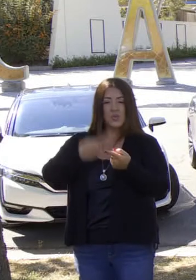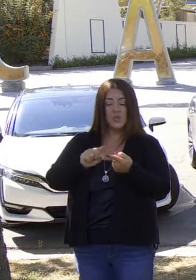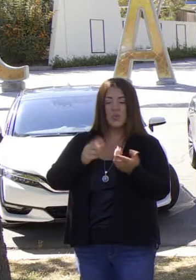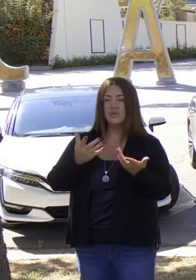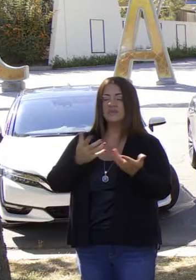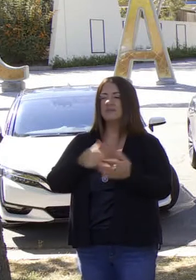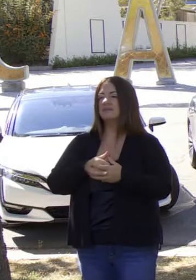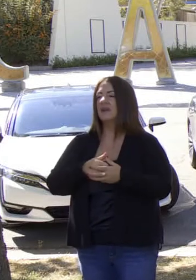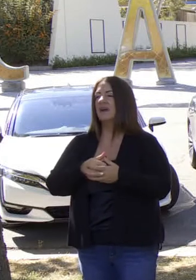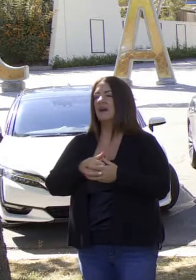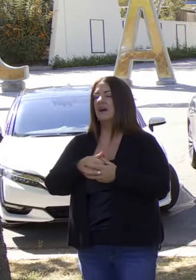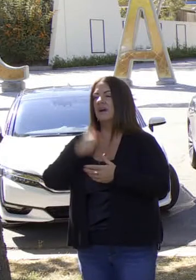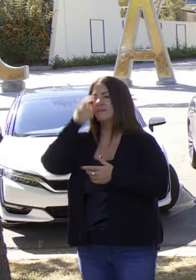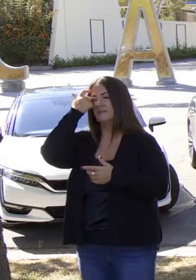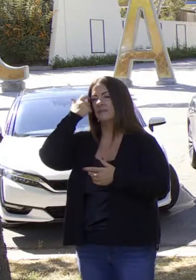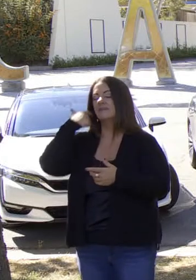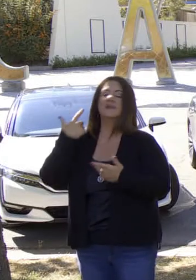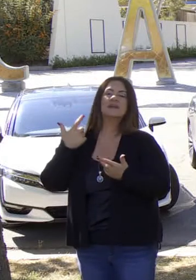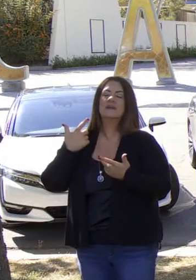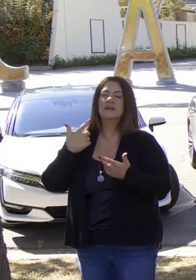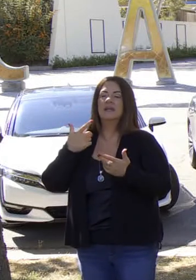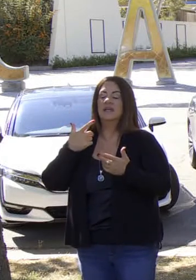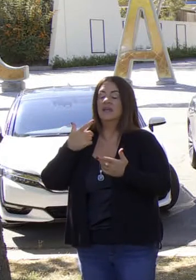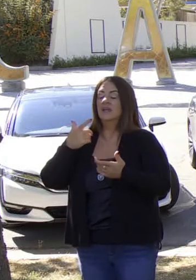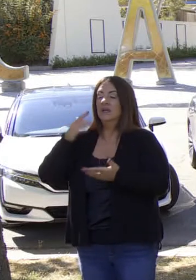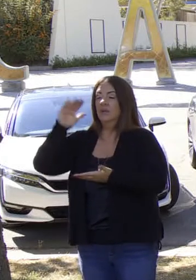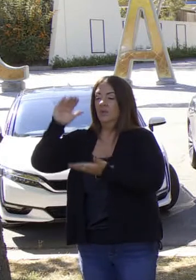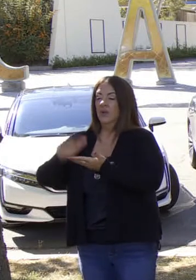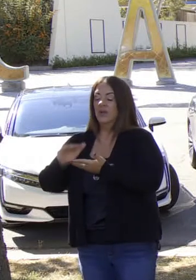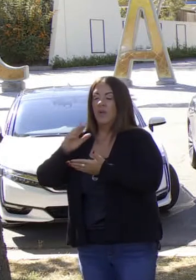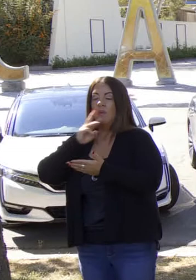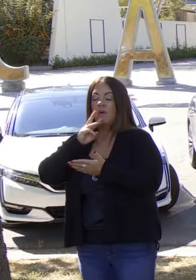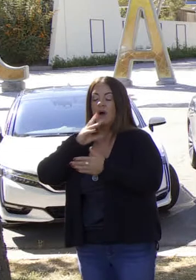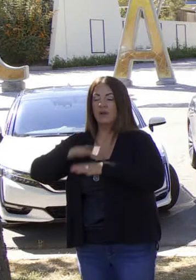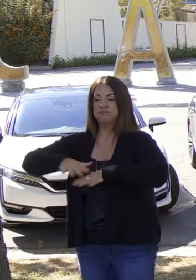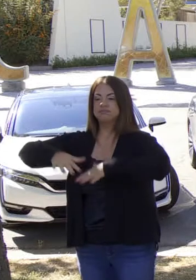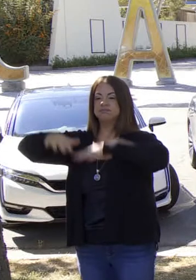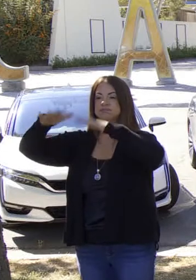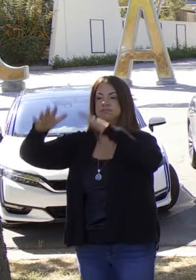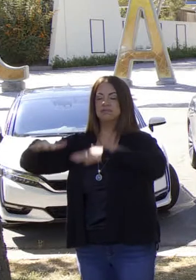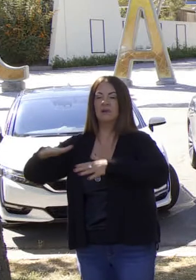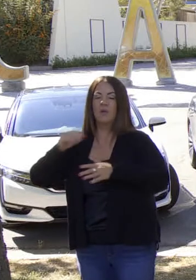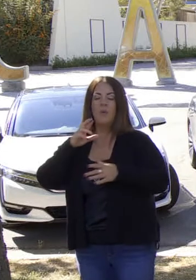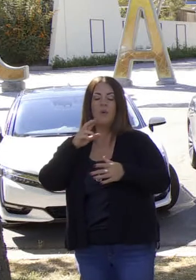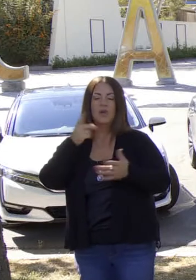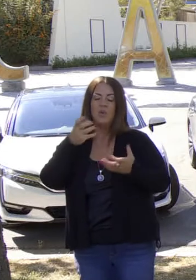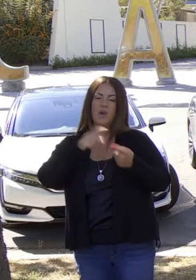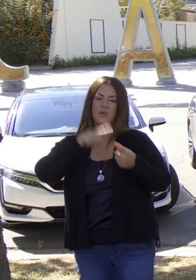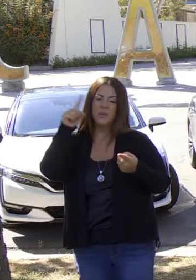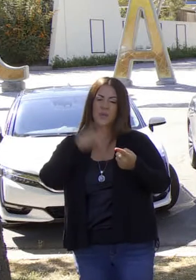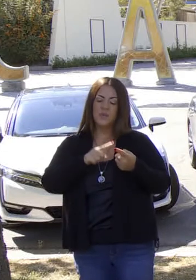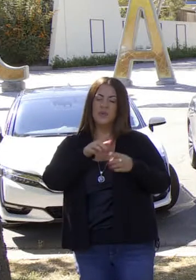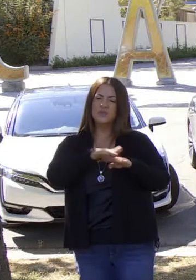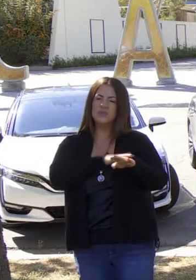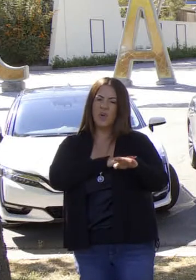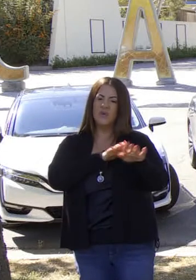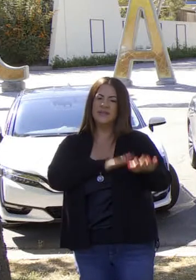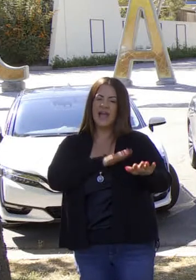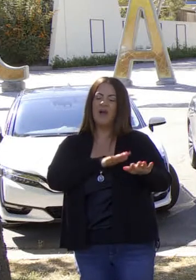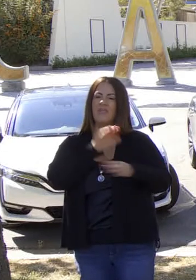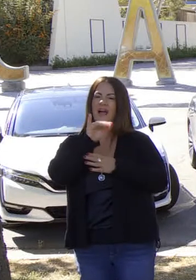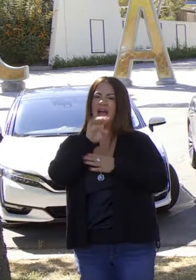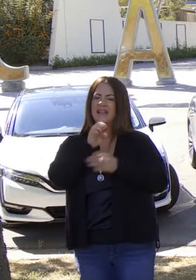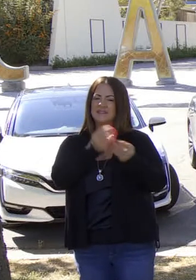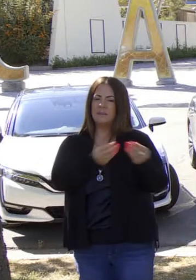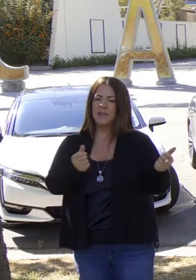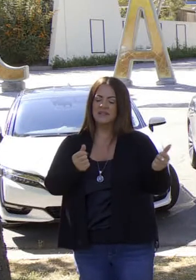Si quiere reducir asma, si quiere mitigar el auge del mar, si quiere mitigar el